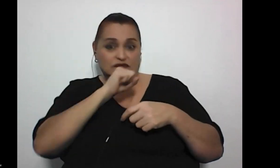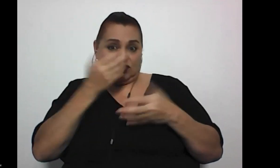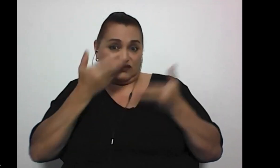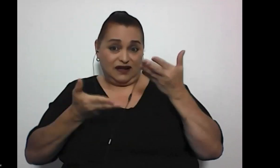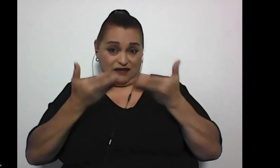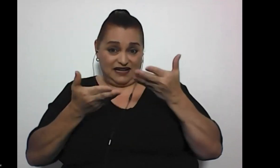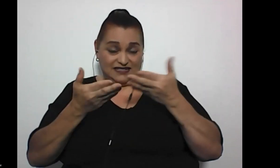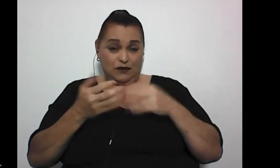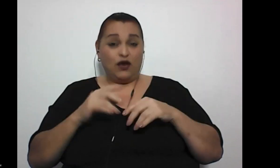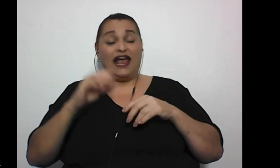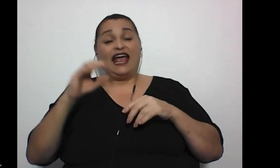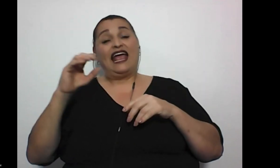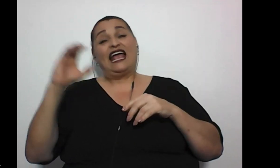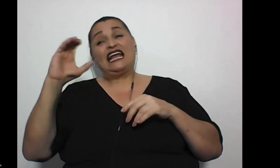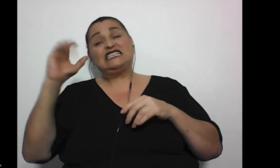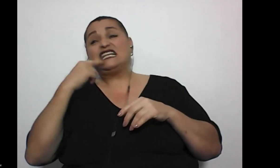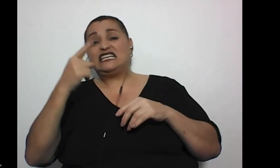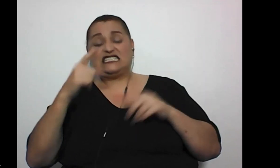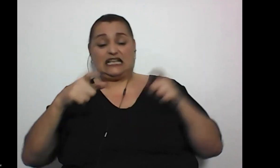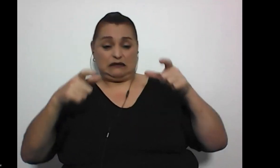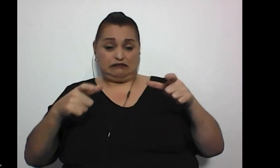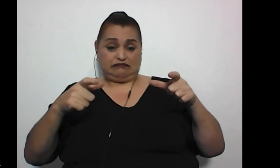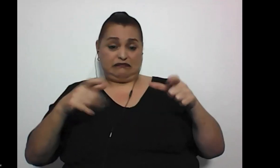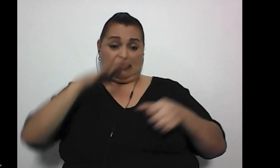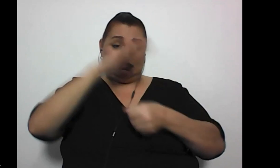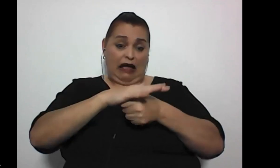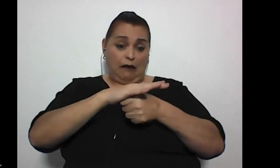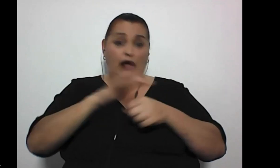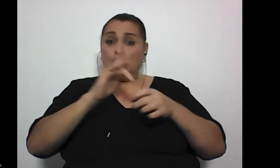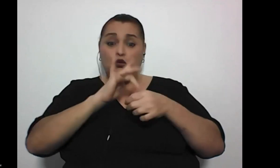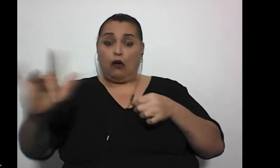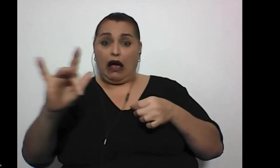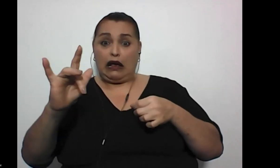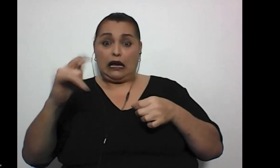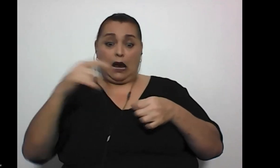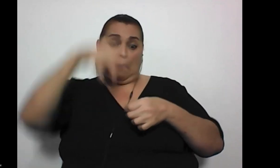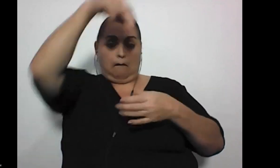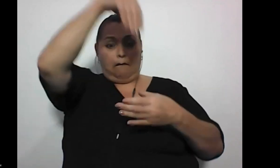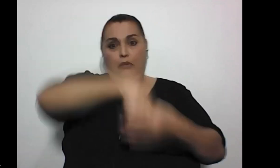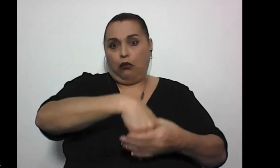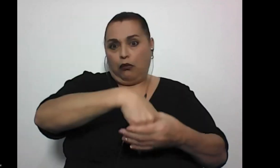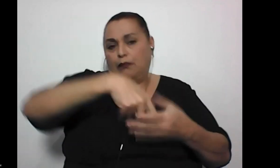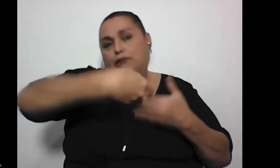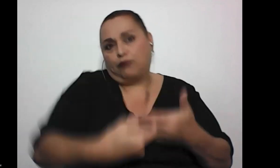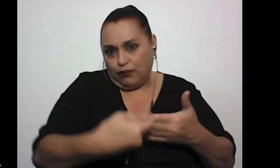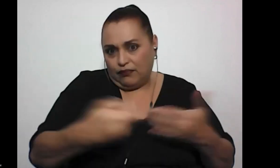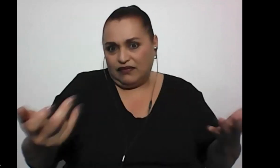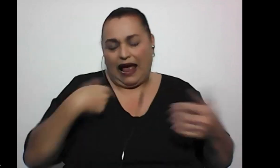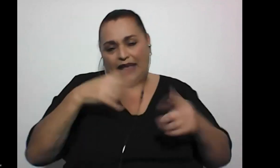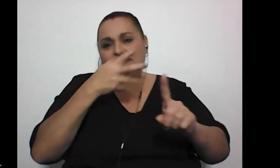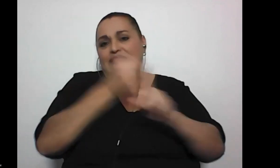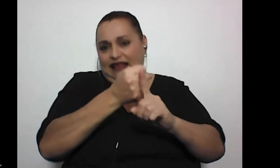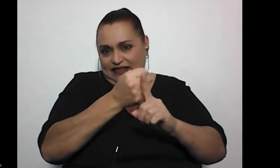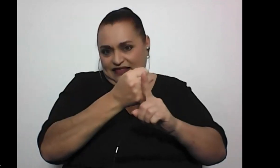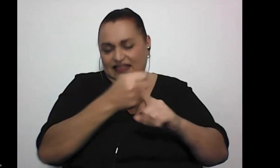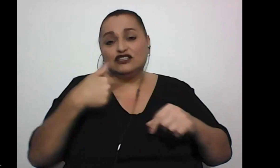¿verdad? Cuando Christel dice una alcantarilla, una tapita que no estaba y se me fue el pie y casi, bueno, tuve un accidente.